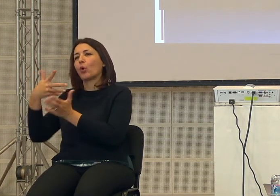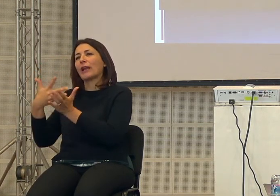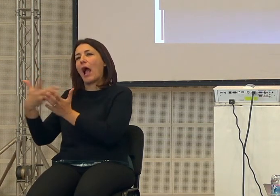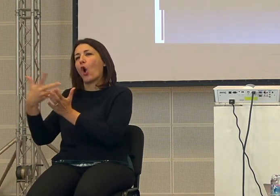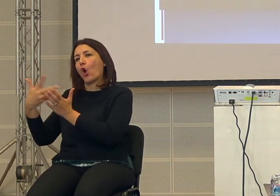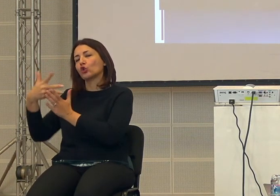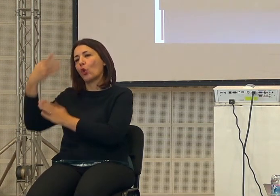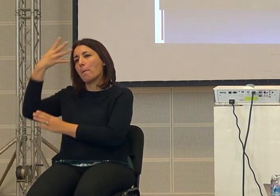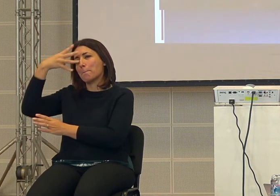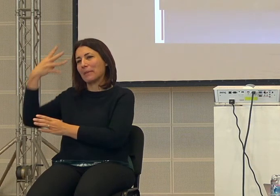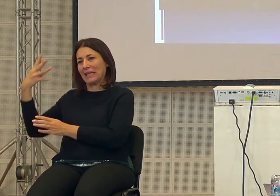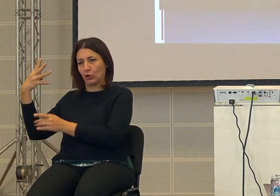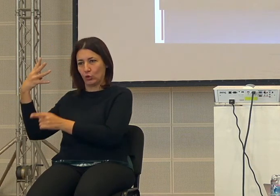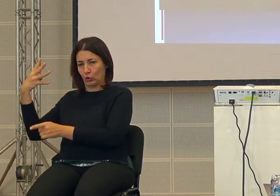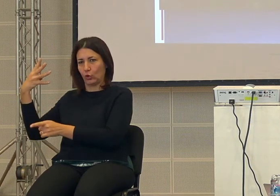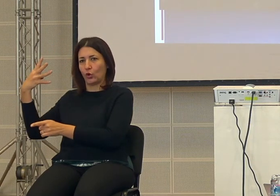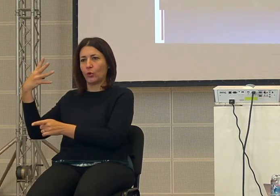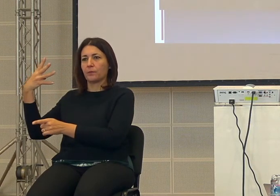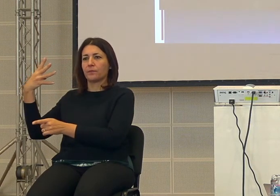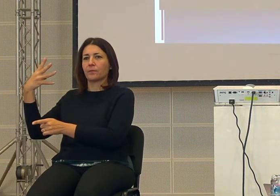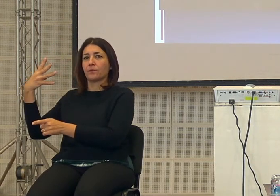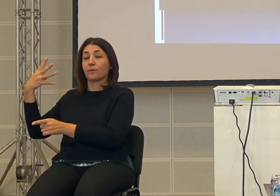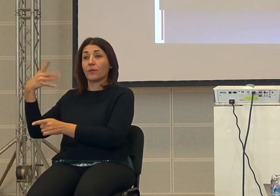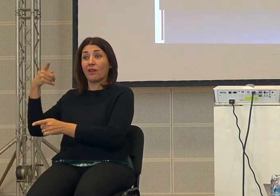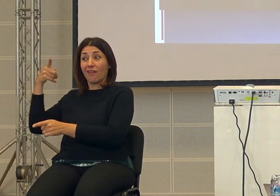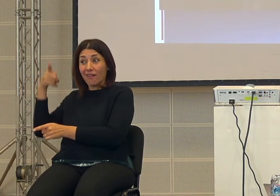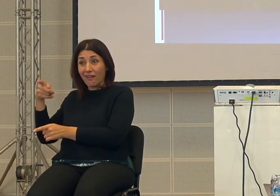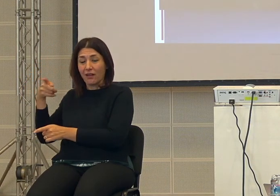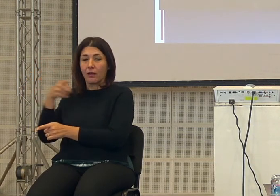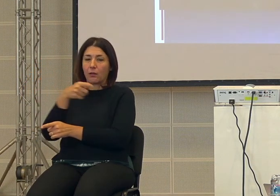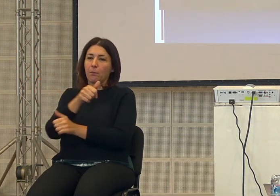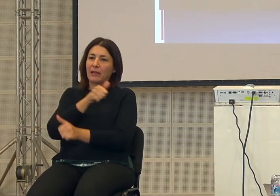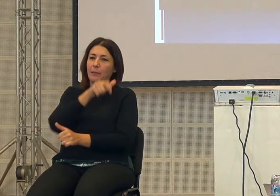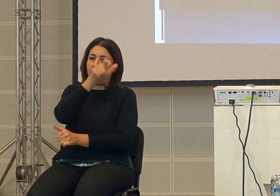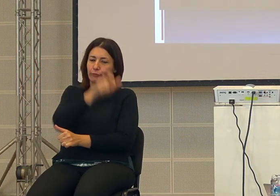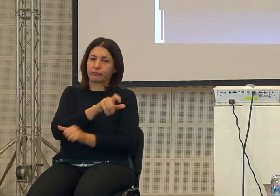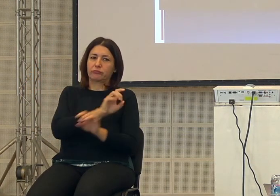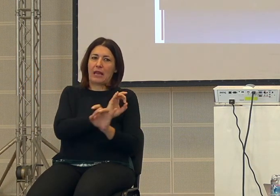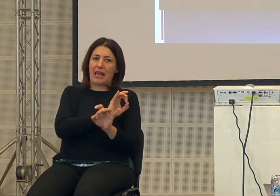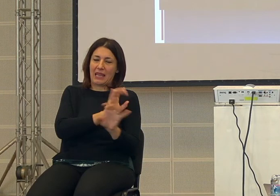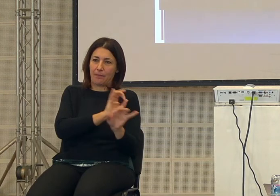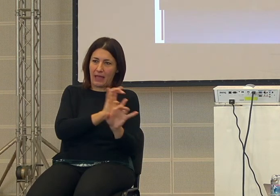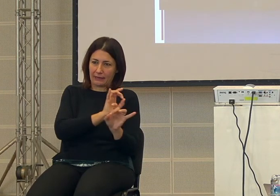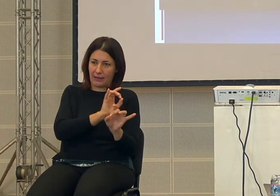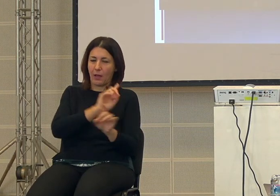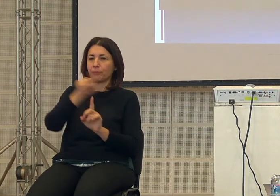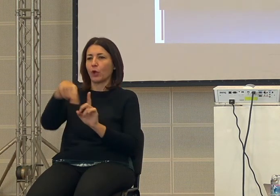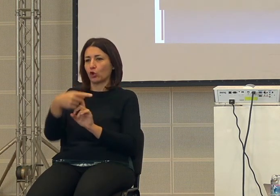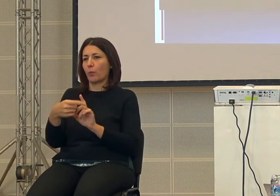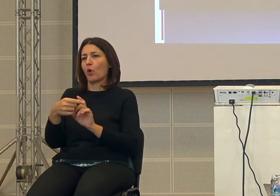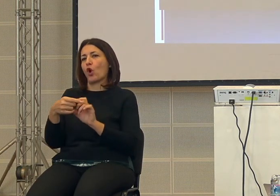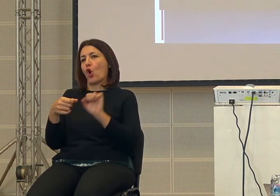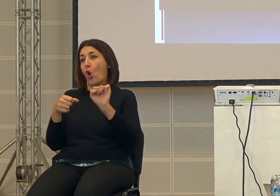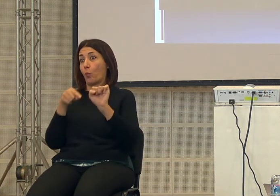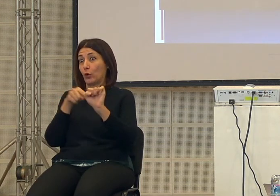mito e qui invece non è più né individuo cioè mentre prima è l'individuo ma è l'individuo tutti gli individui senza